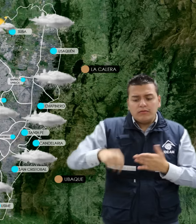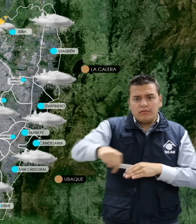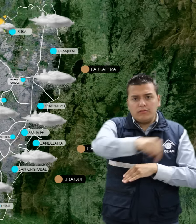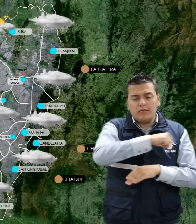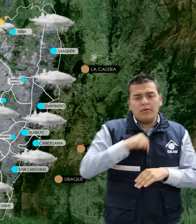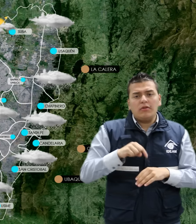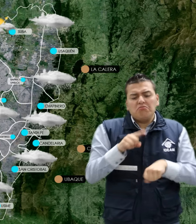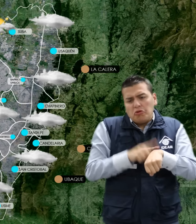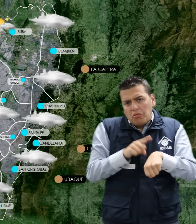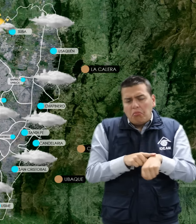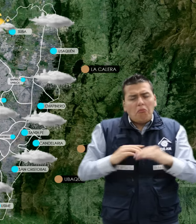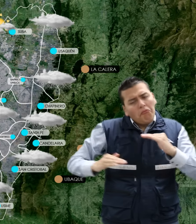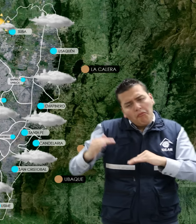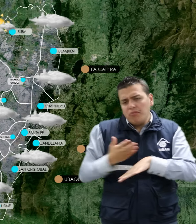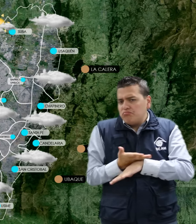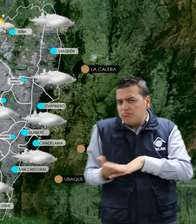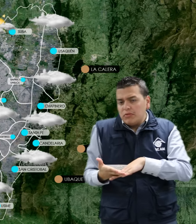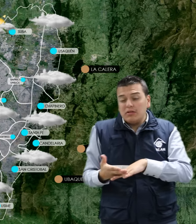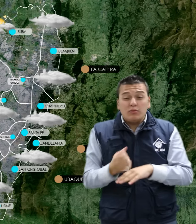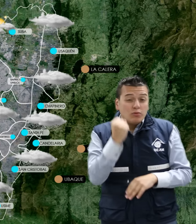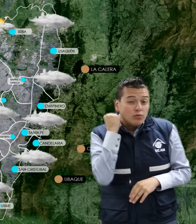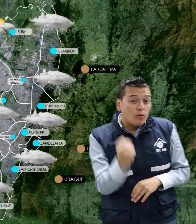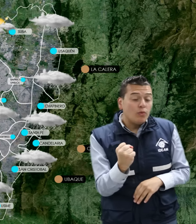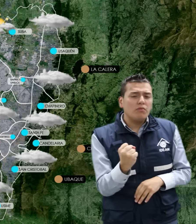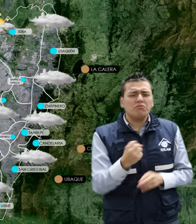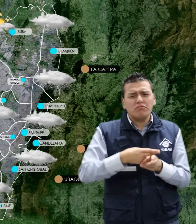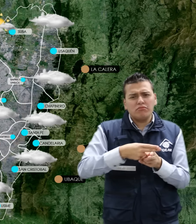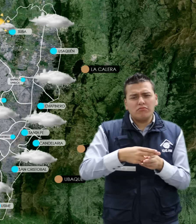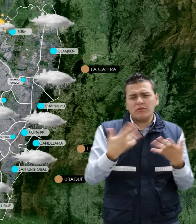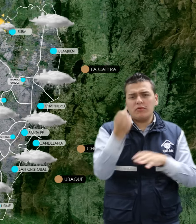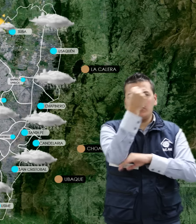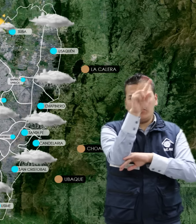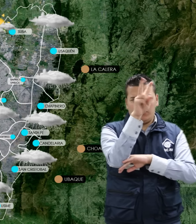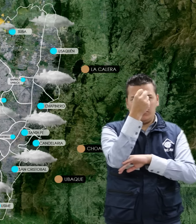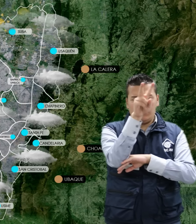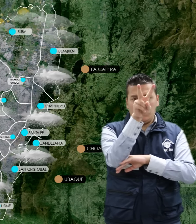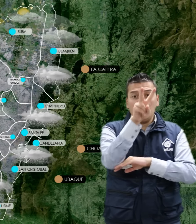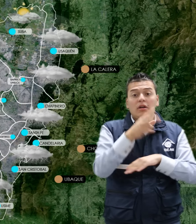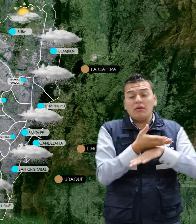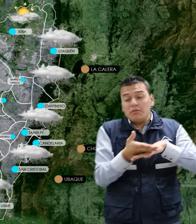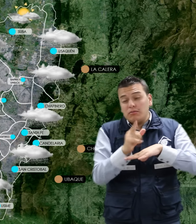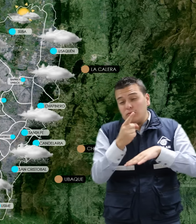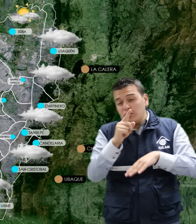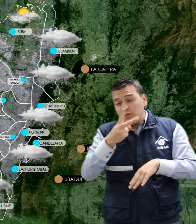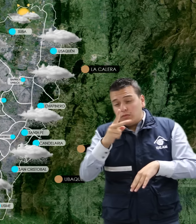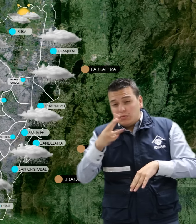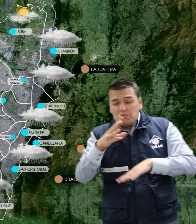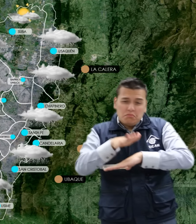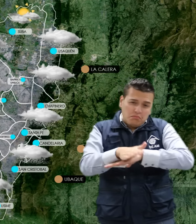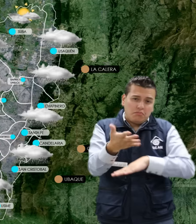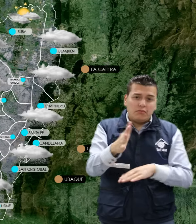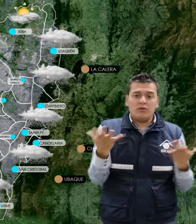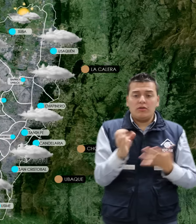sectores y a diferentes horas. Las de mayor persistencia se pronostican hacia el mediodía y primeras horas de la tarde en zonas